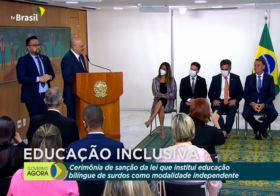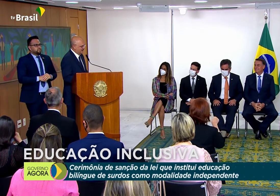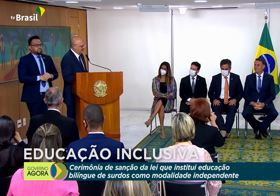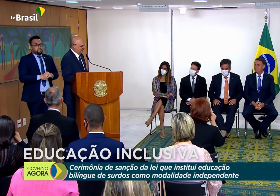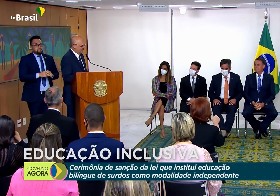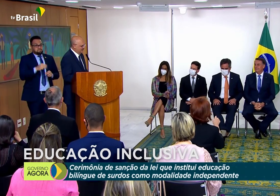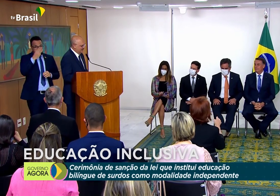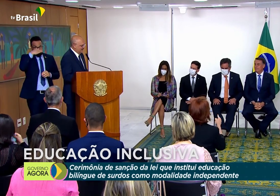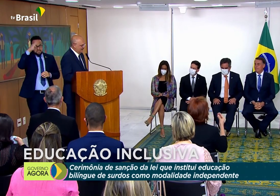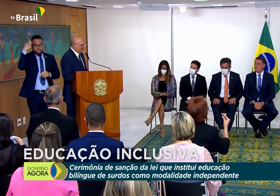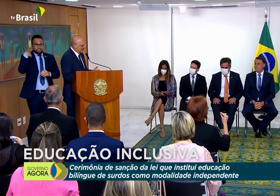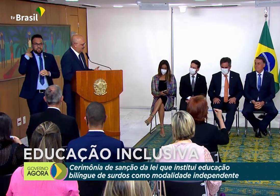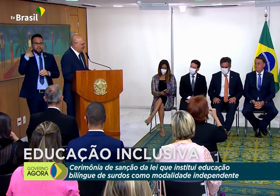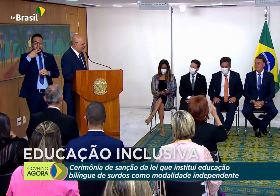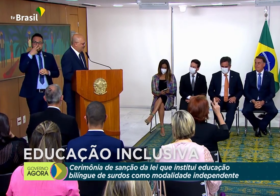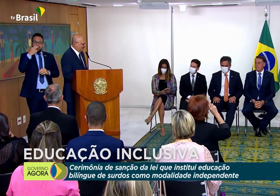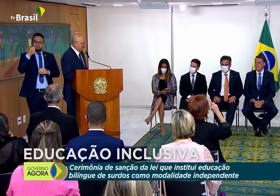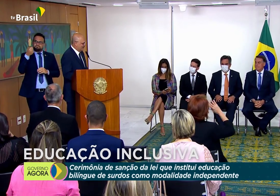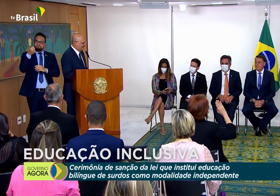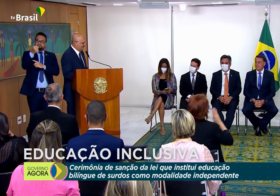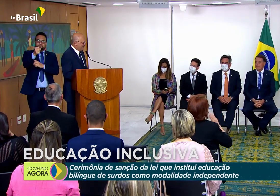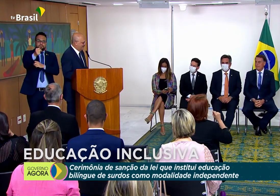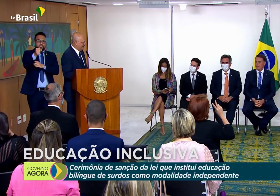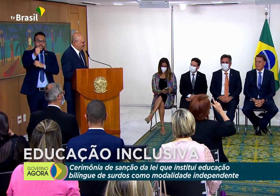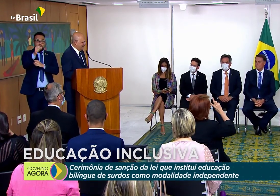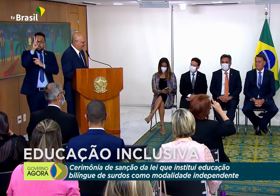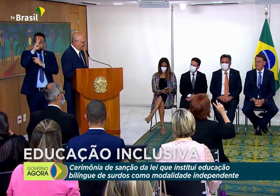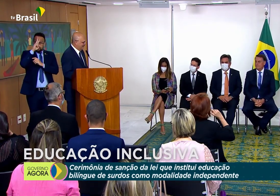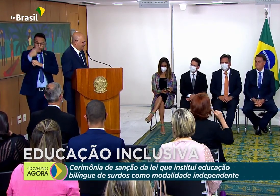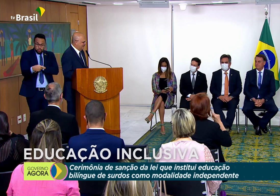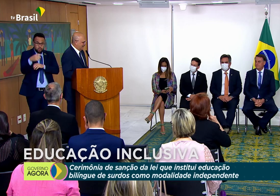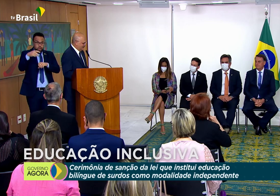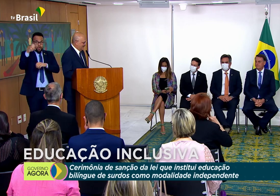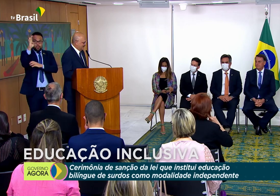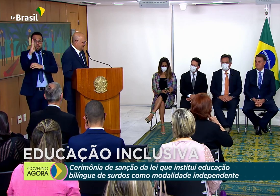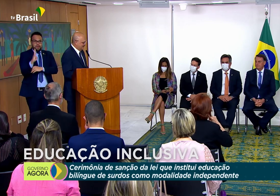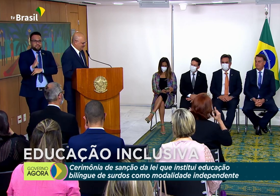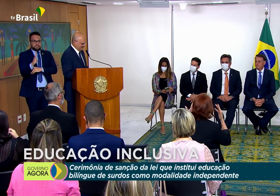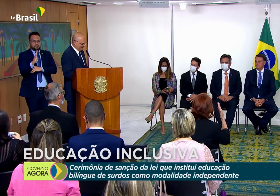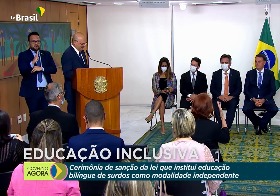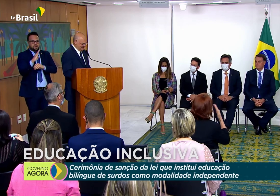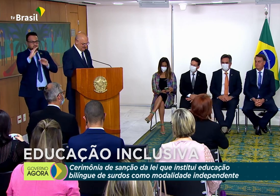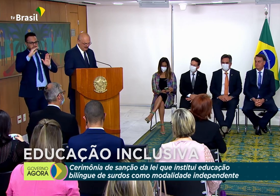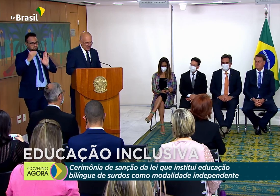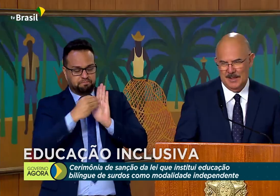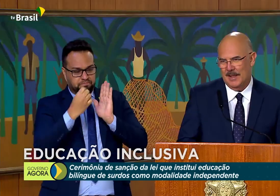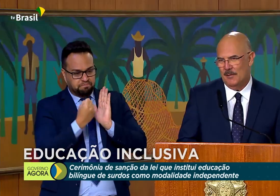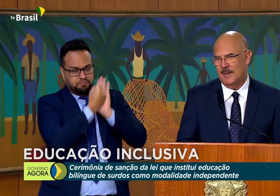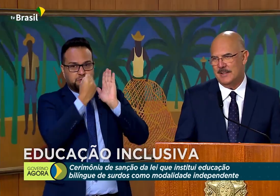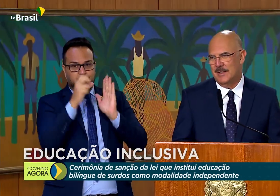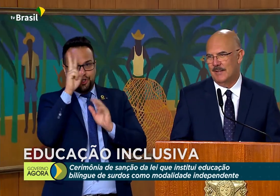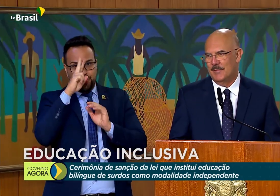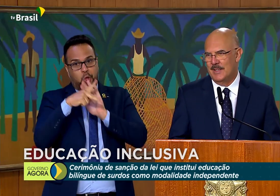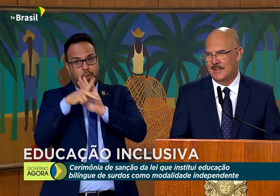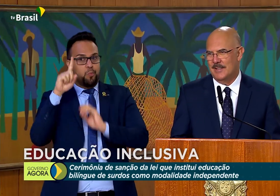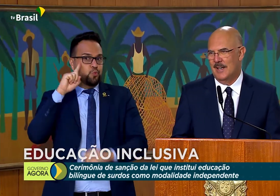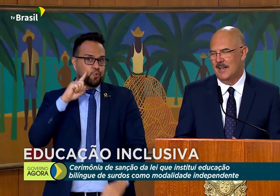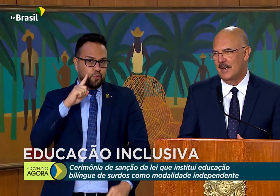Brasil a história dos surdos. Parabéns. Quero fazer iniciar